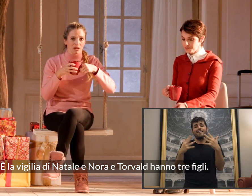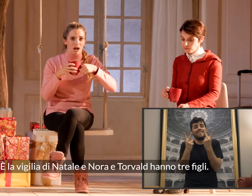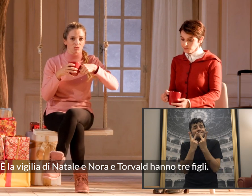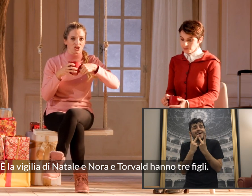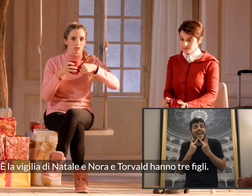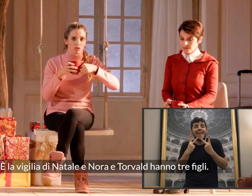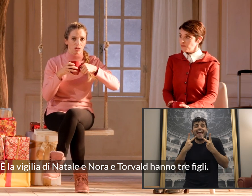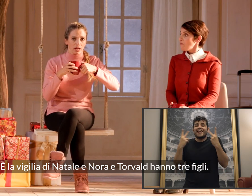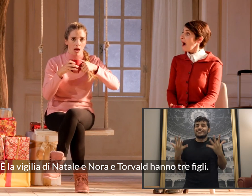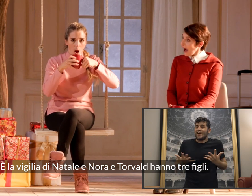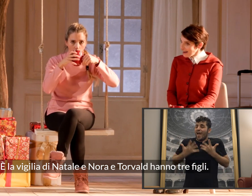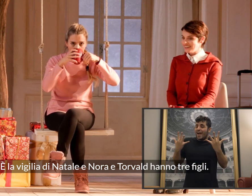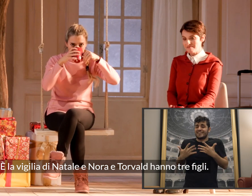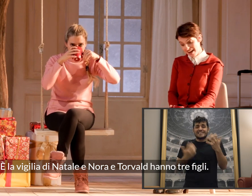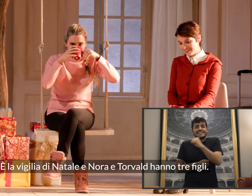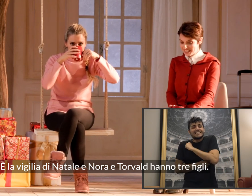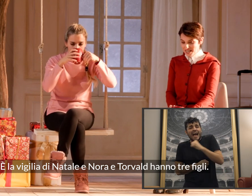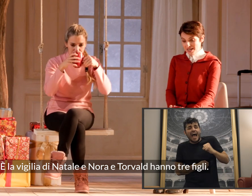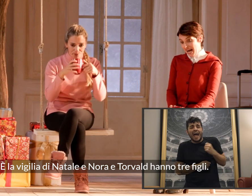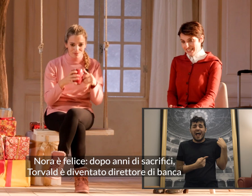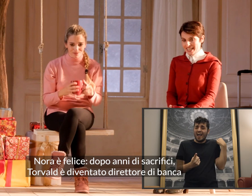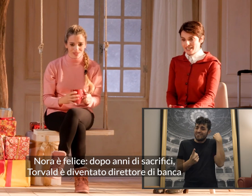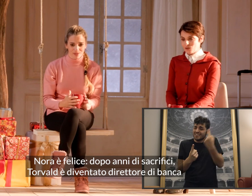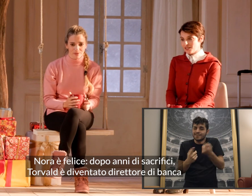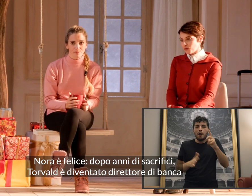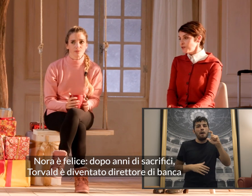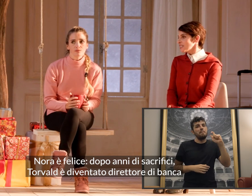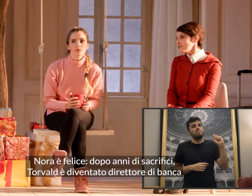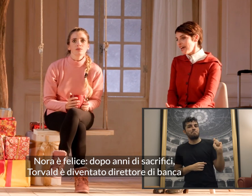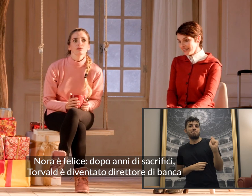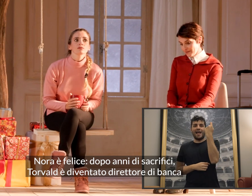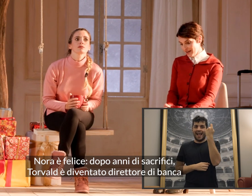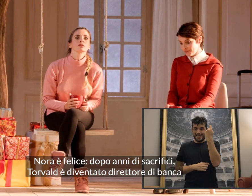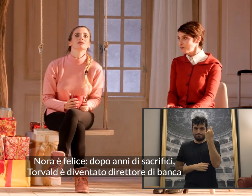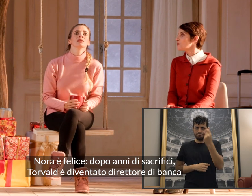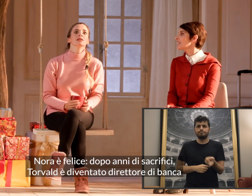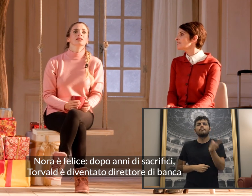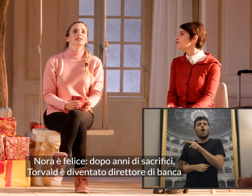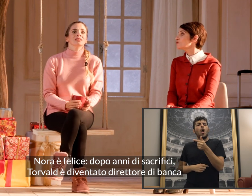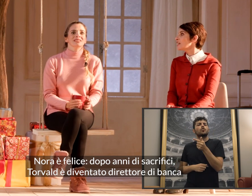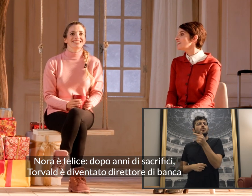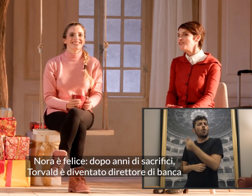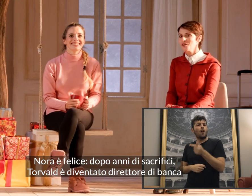Torvald hanno tre figli. Nora è felice. Dopo anni di sacrifici,